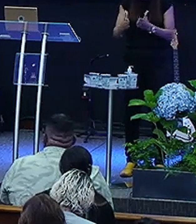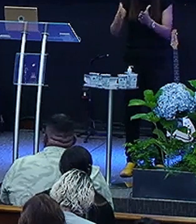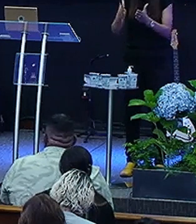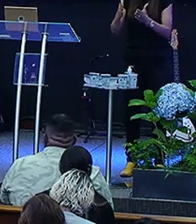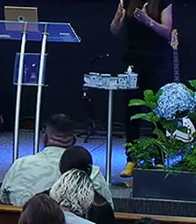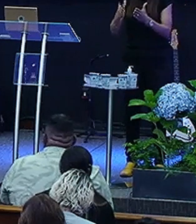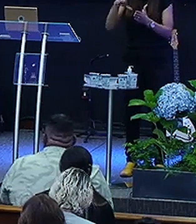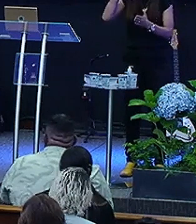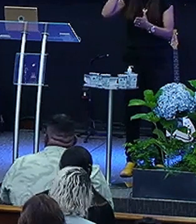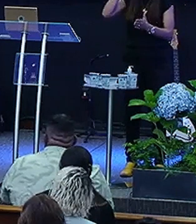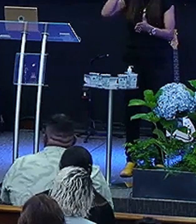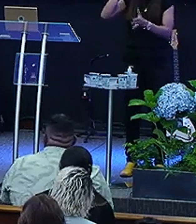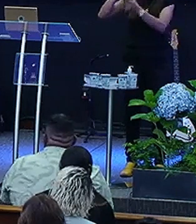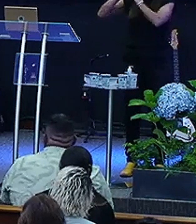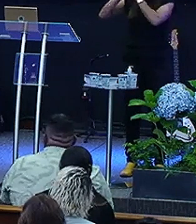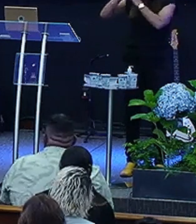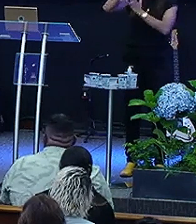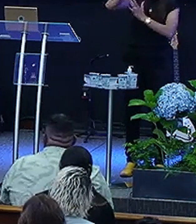e não compreendem